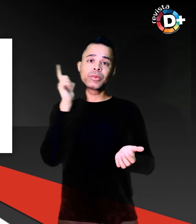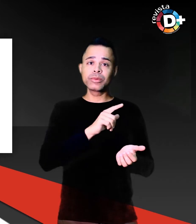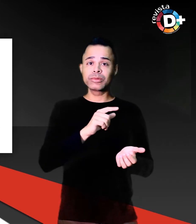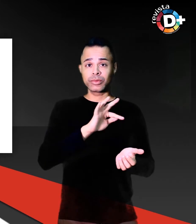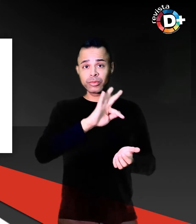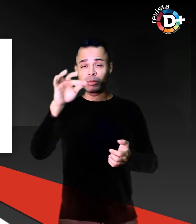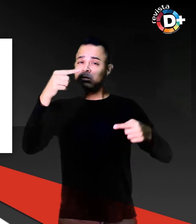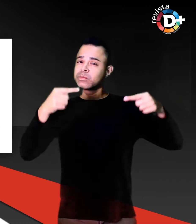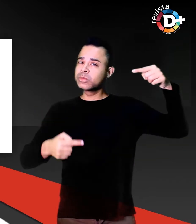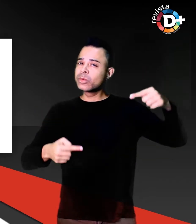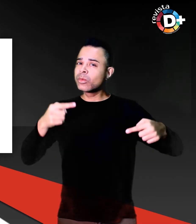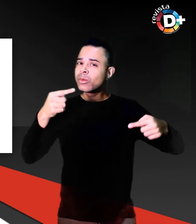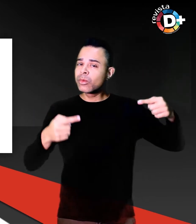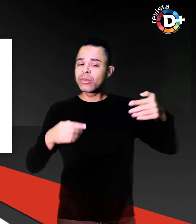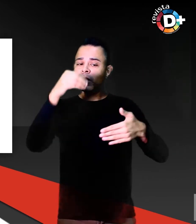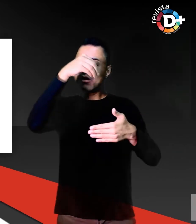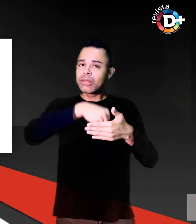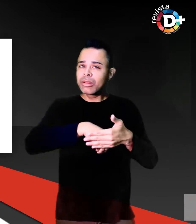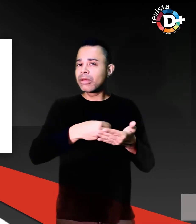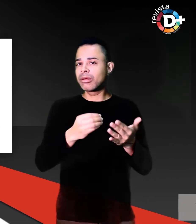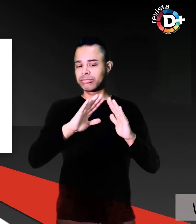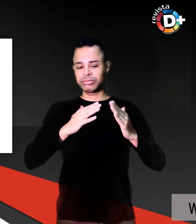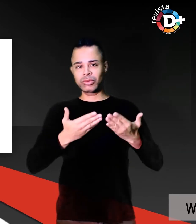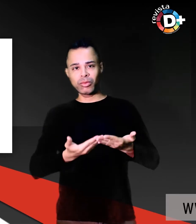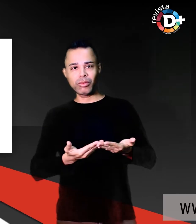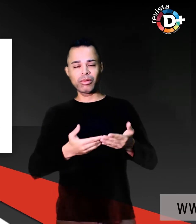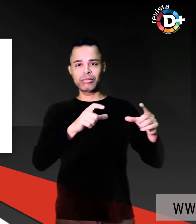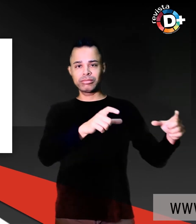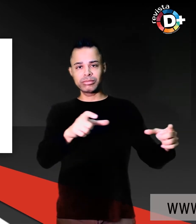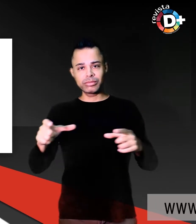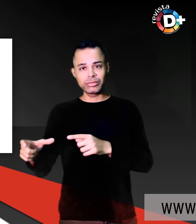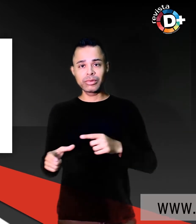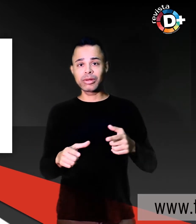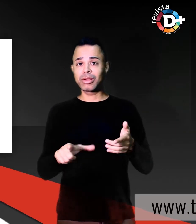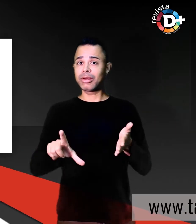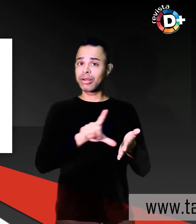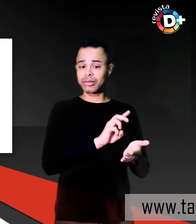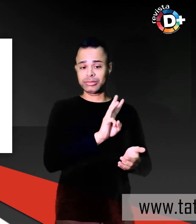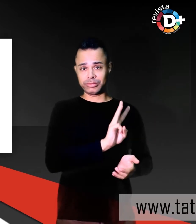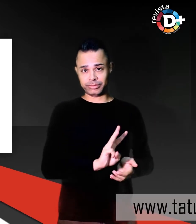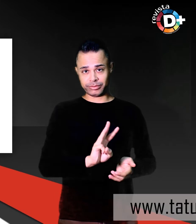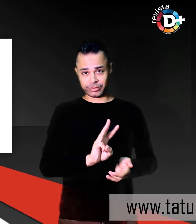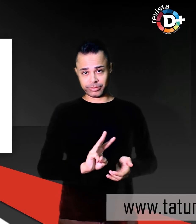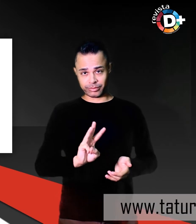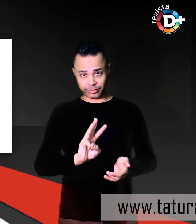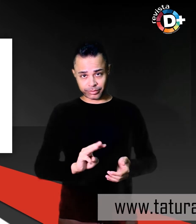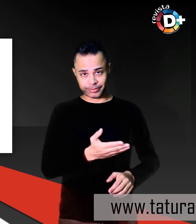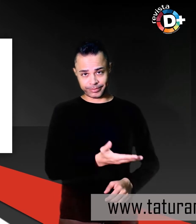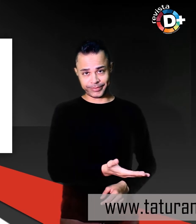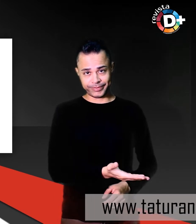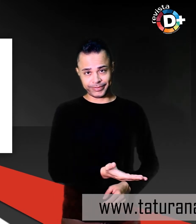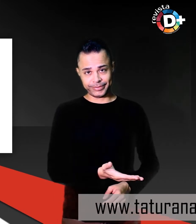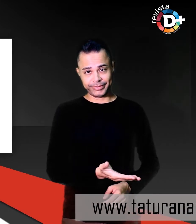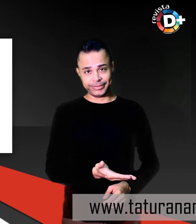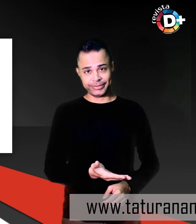formação, cadastre-se pelo site www.taturanamobi